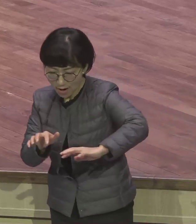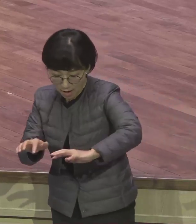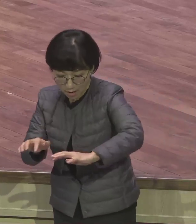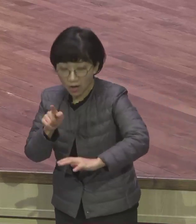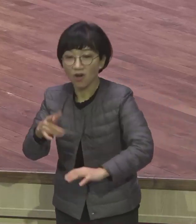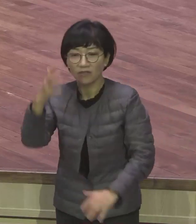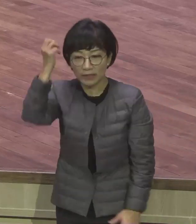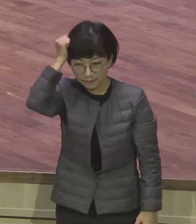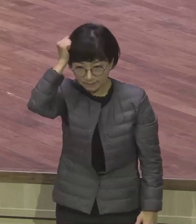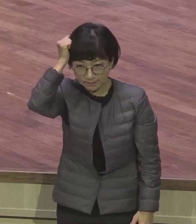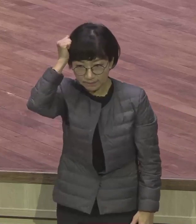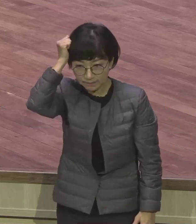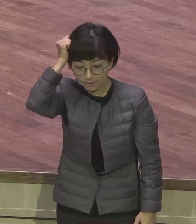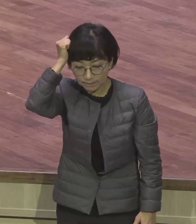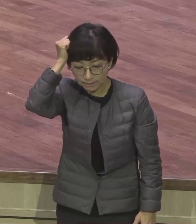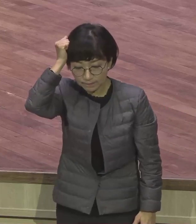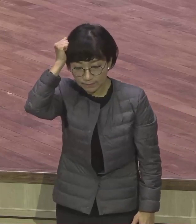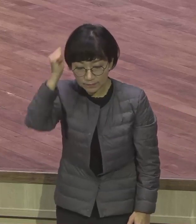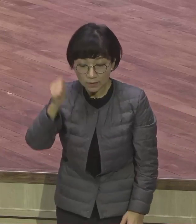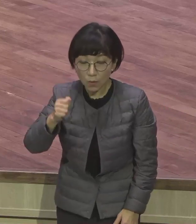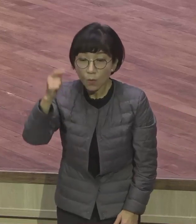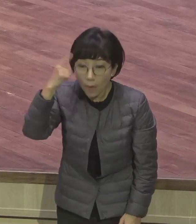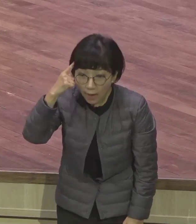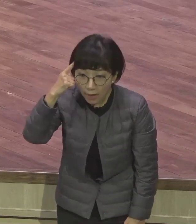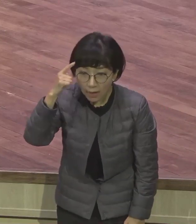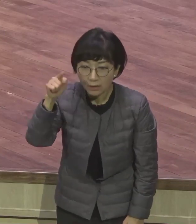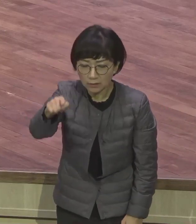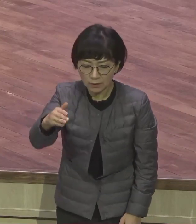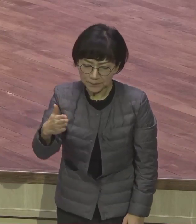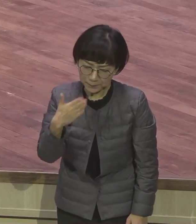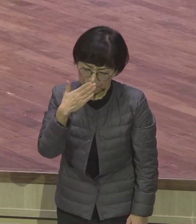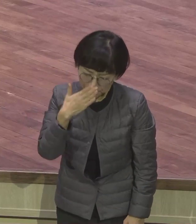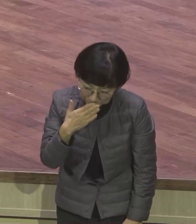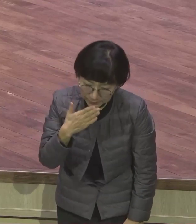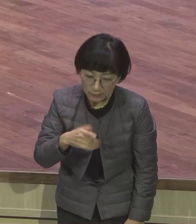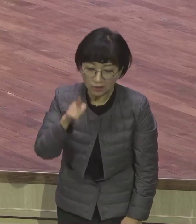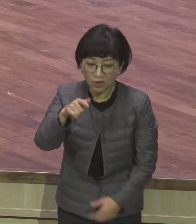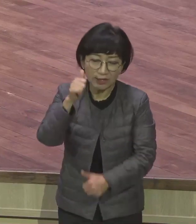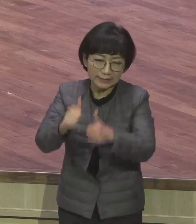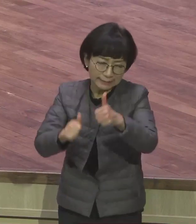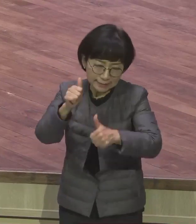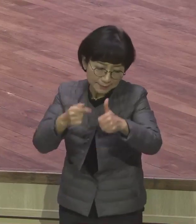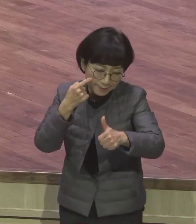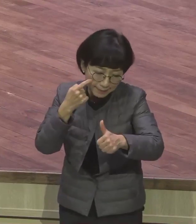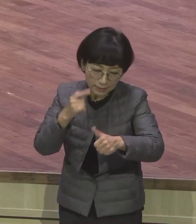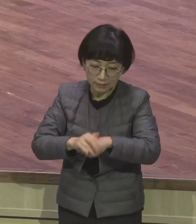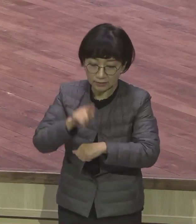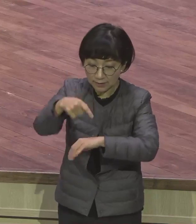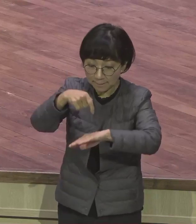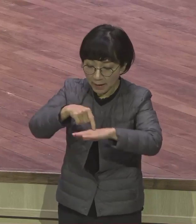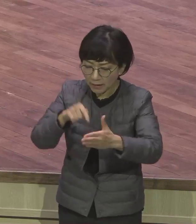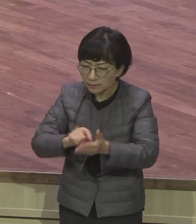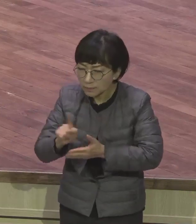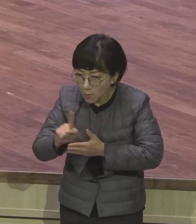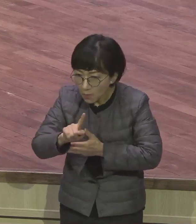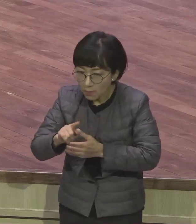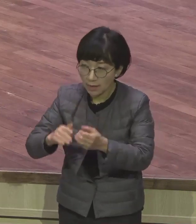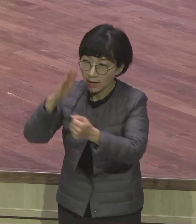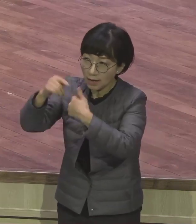걷게 하신 것을 기억하라 이는 너를 놔두시며 너를 시험하사 너의 마음이 어떠한지 그